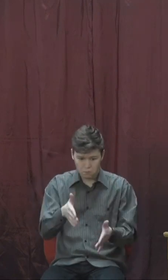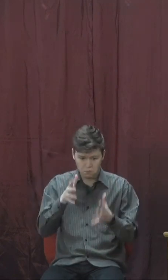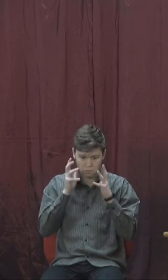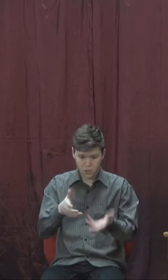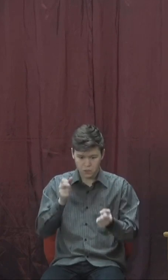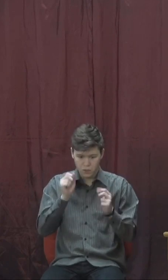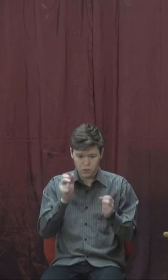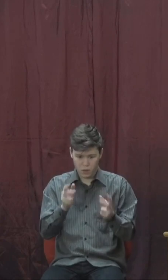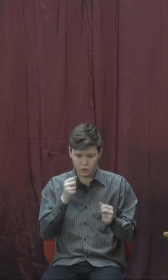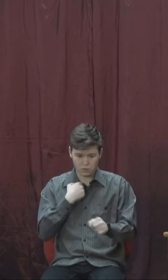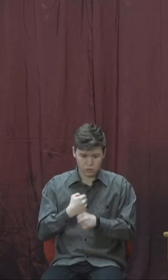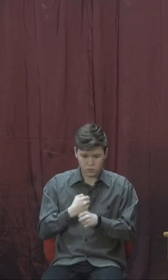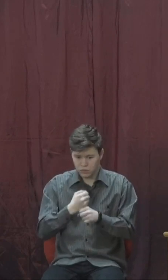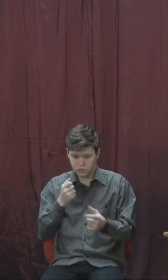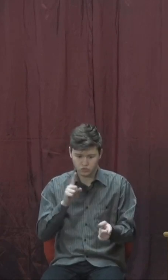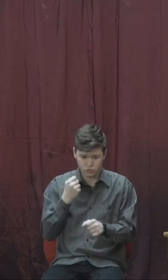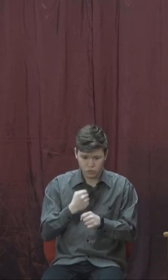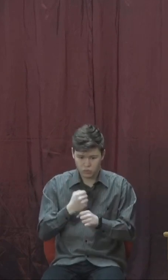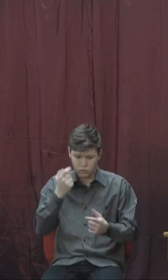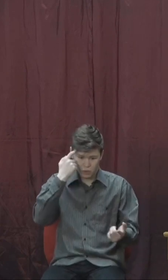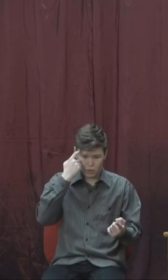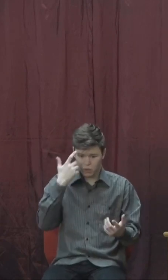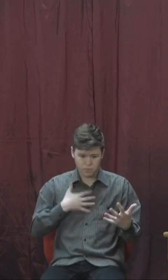наш погляд на цій проблемі.